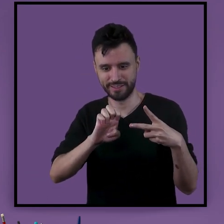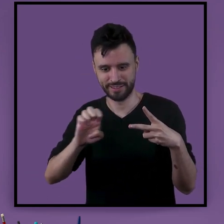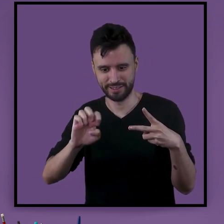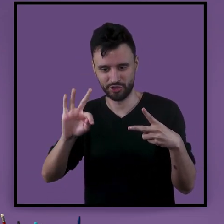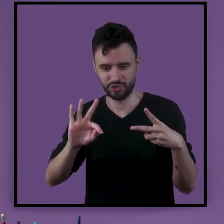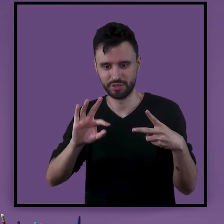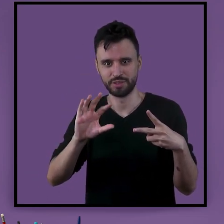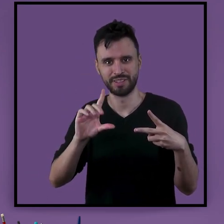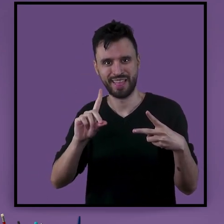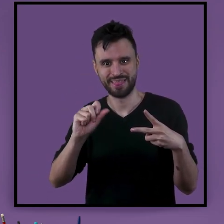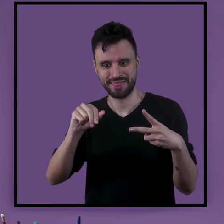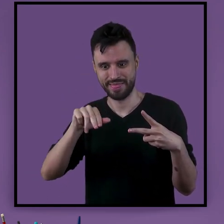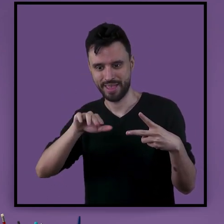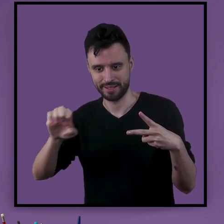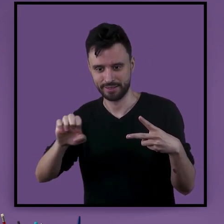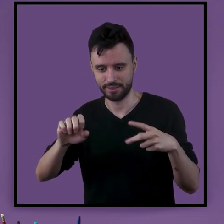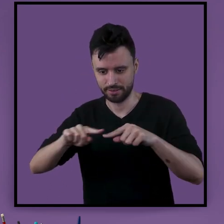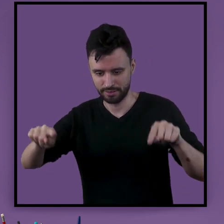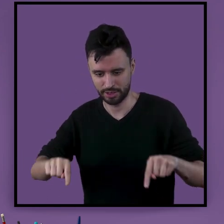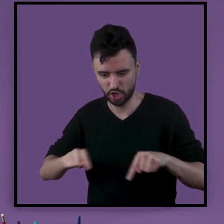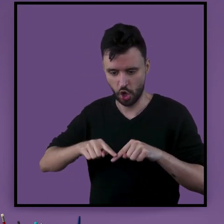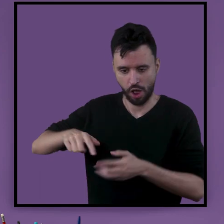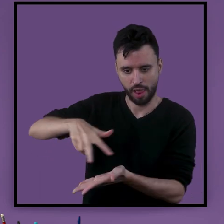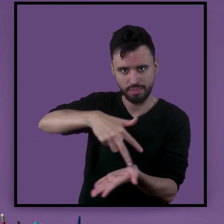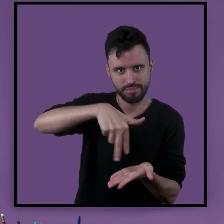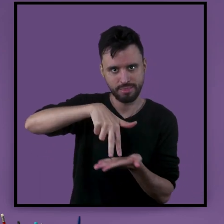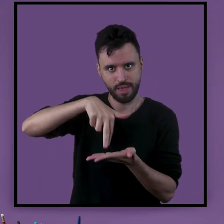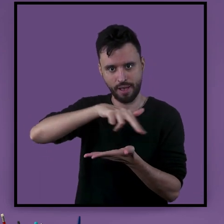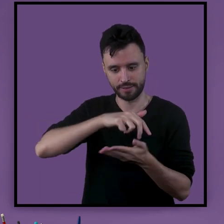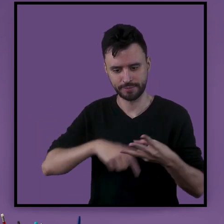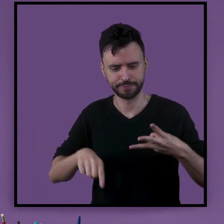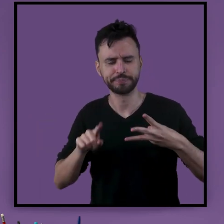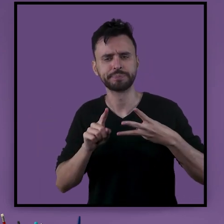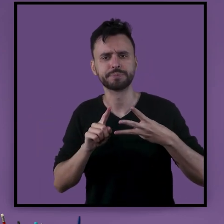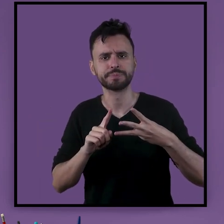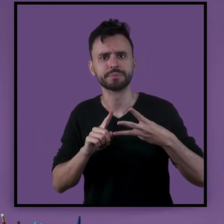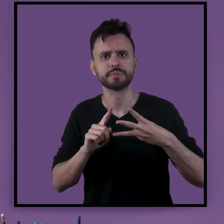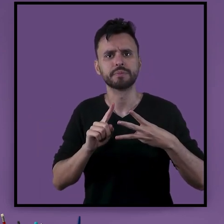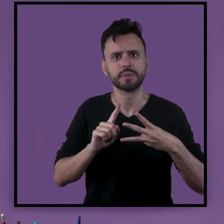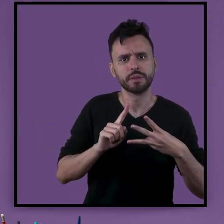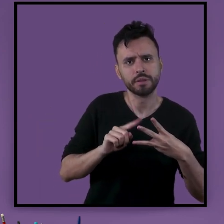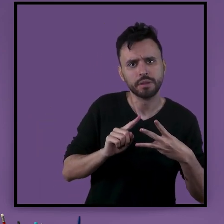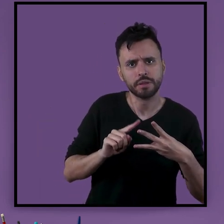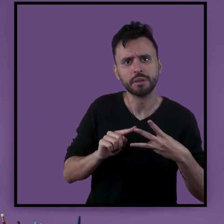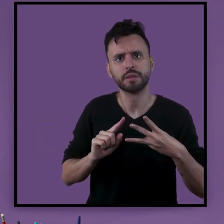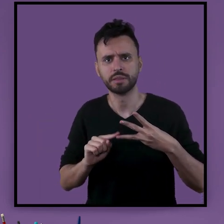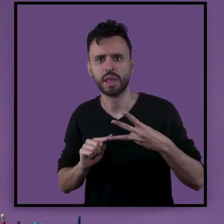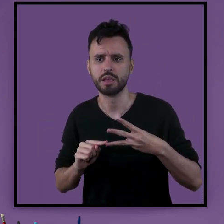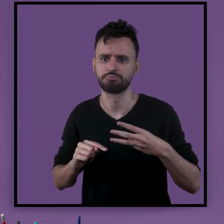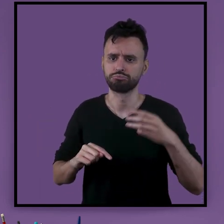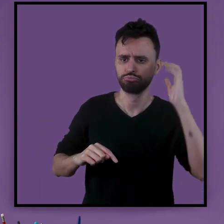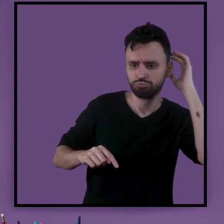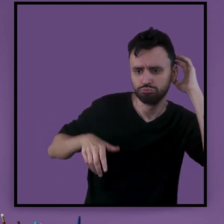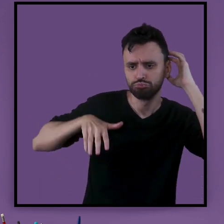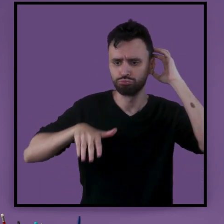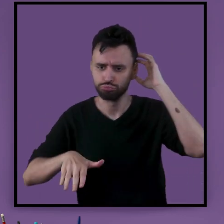dance, ou seja, que é mais utilizado em escolas de dança. Também temos no hip hop,